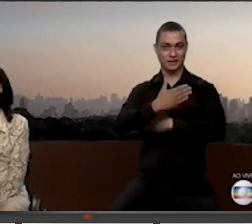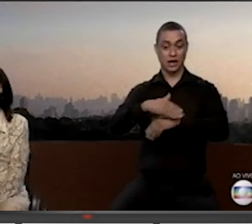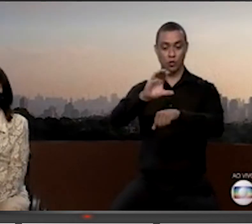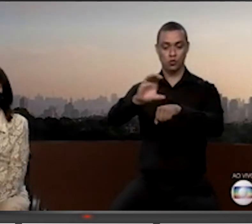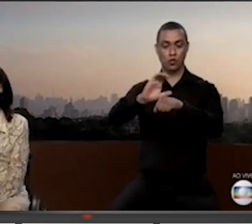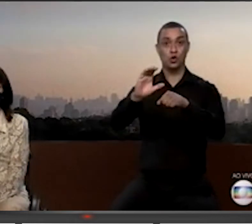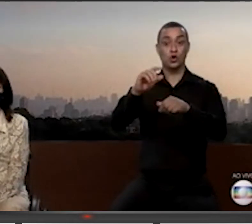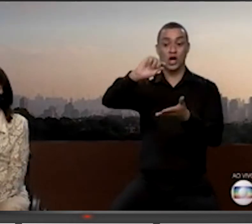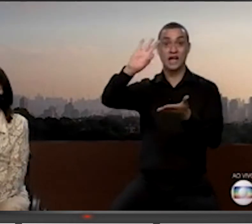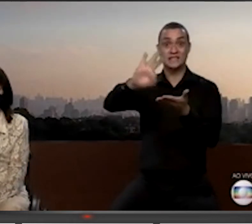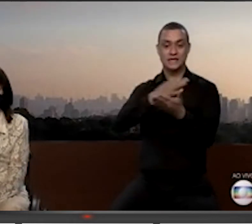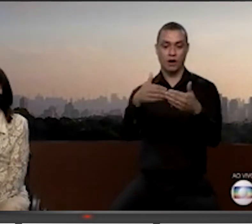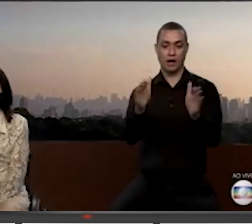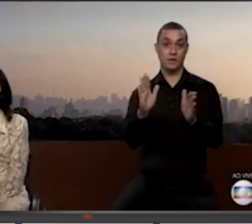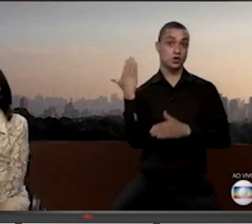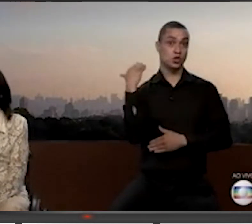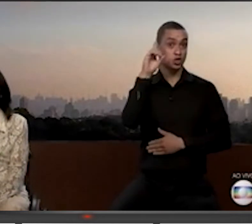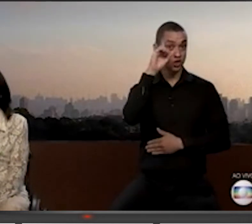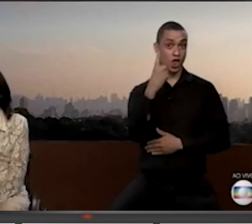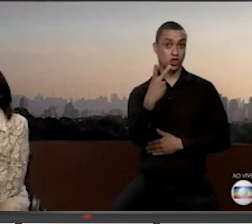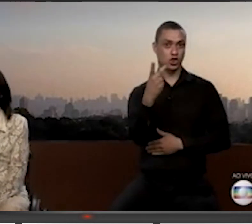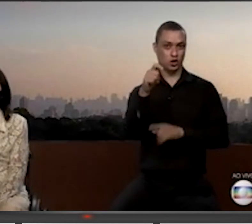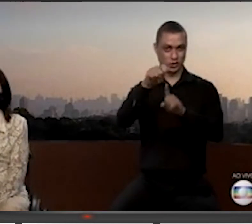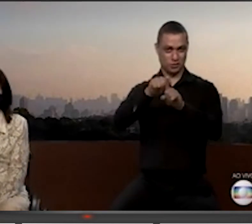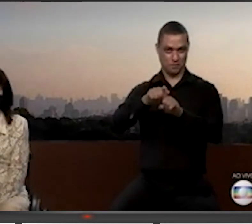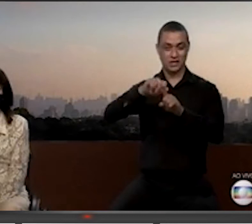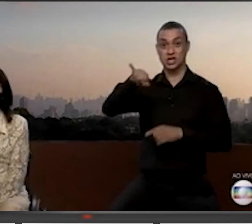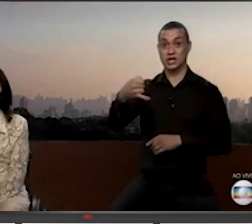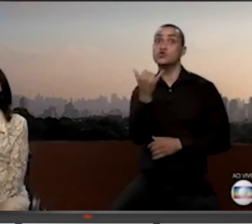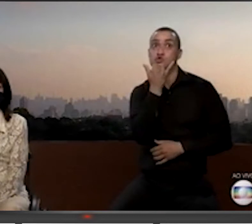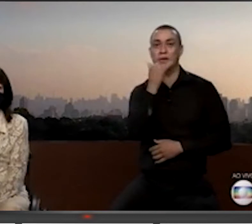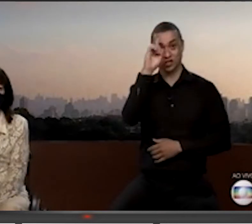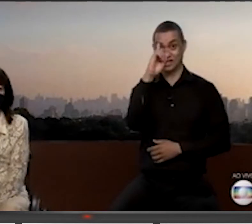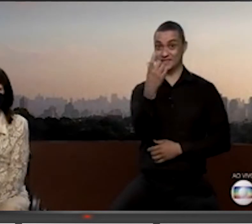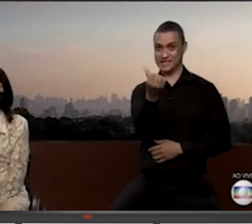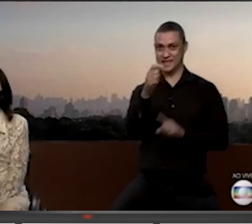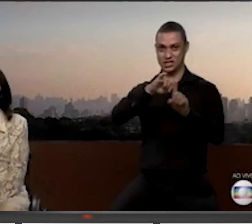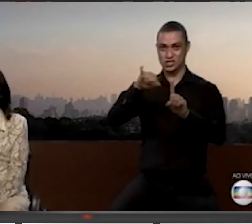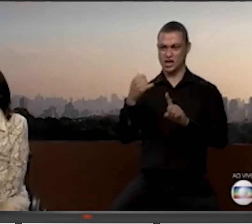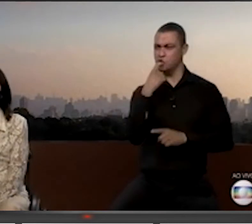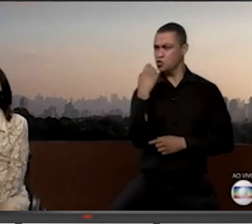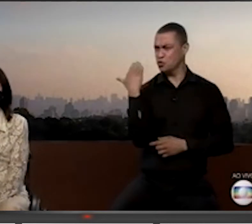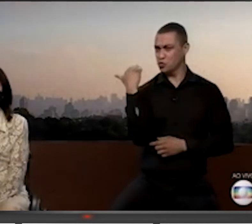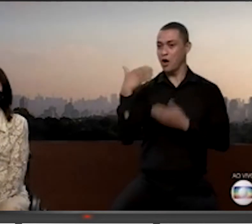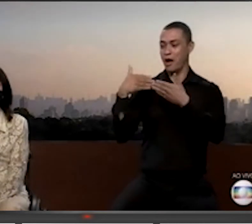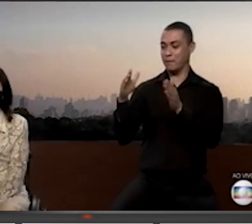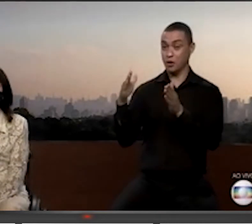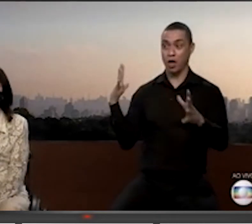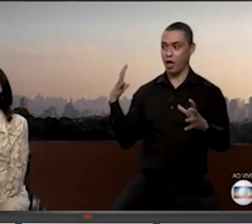agora dia 12 de janeiro, aliás, 16 de janeiro, faz poucos dias e nós já estamos com 20 mil